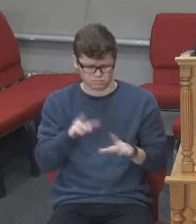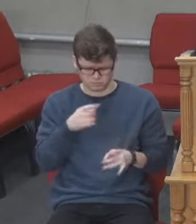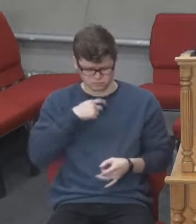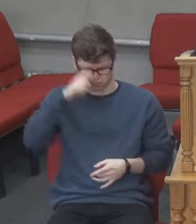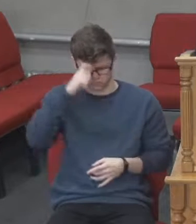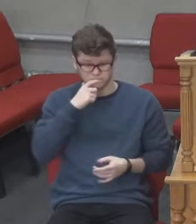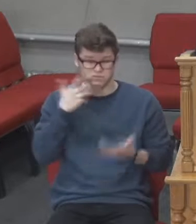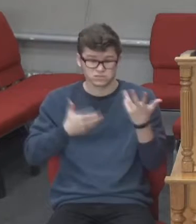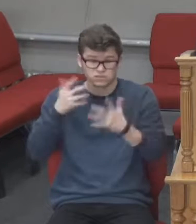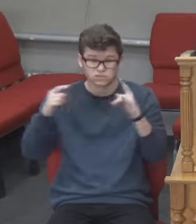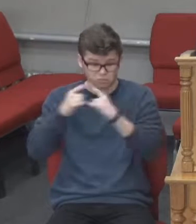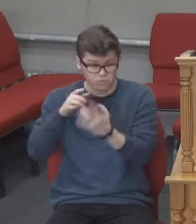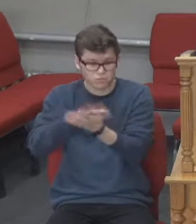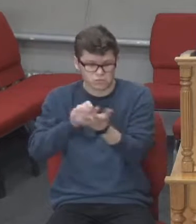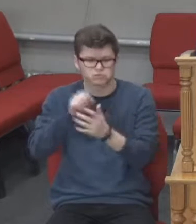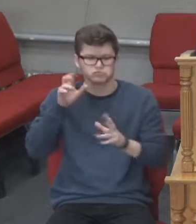це, напевно, буде кінець світу.